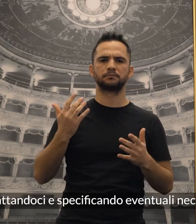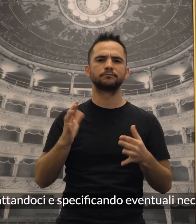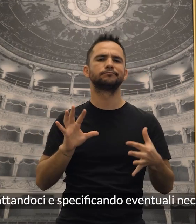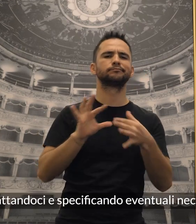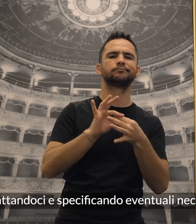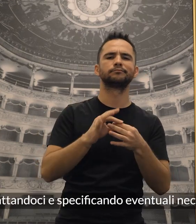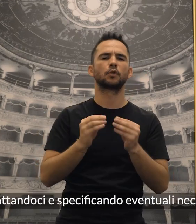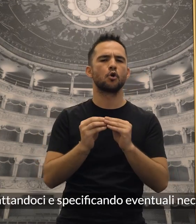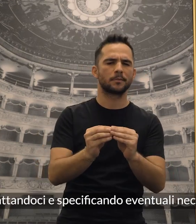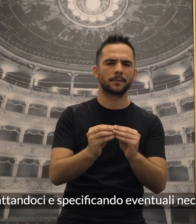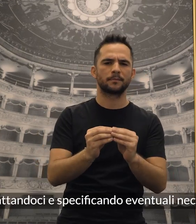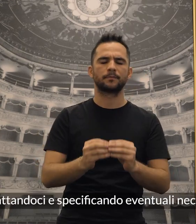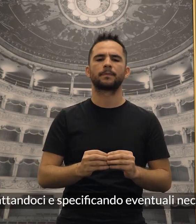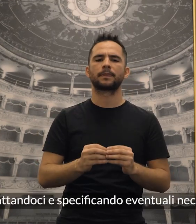specificando eventuali necessità.